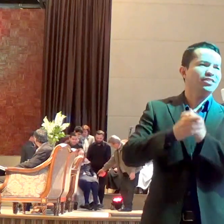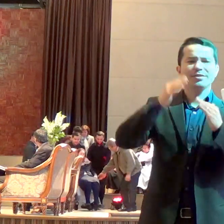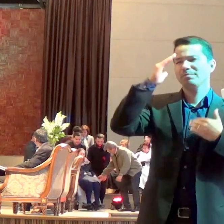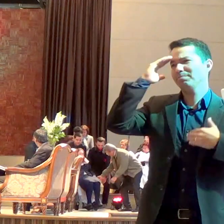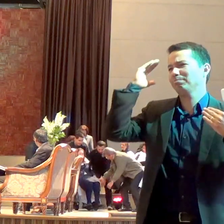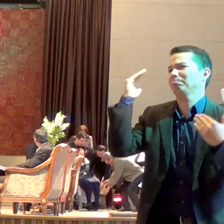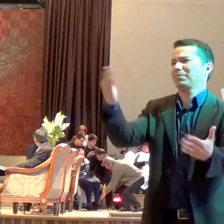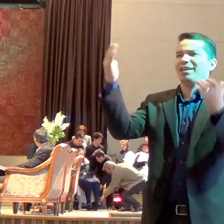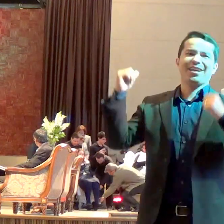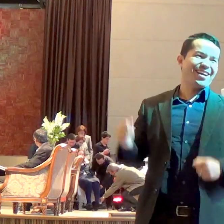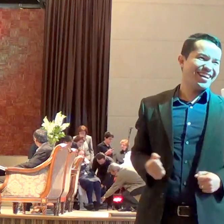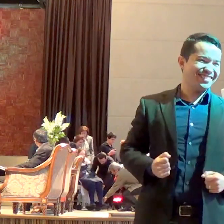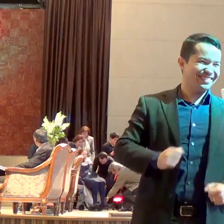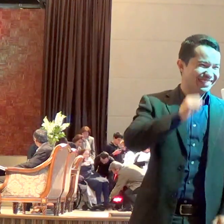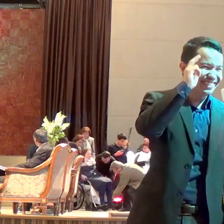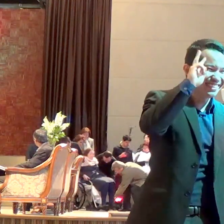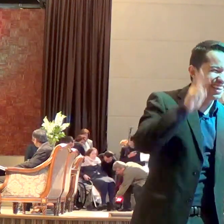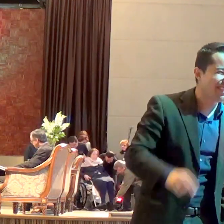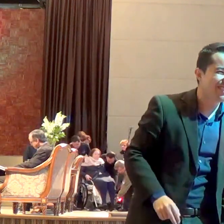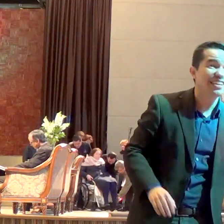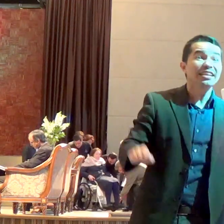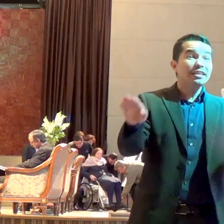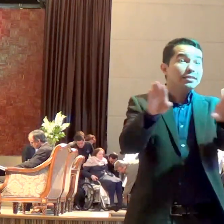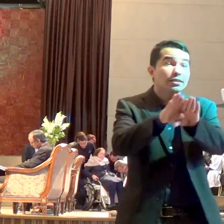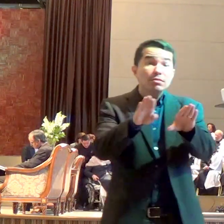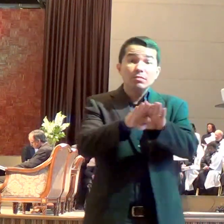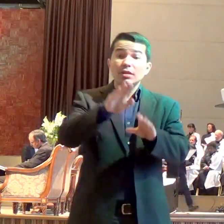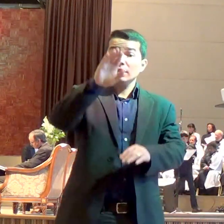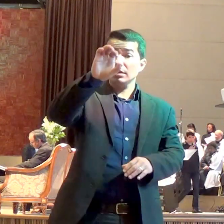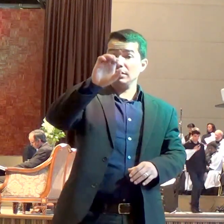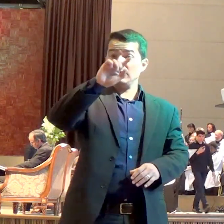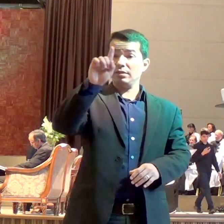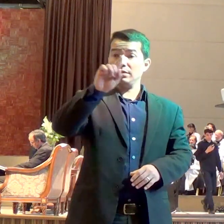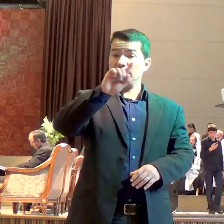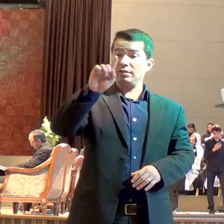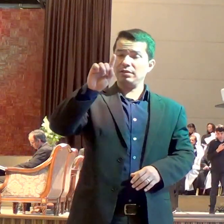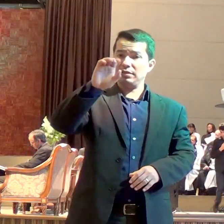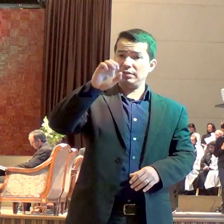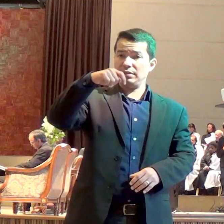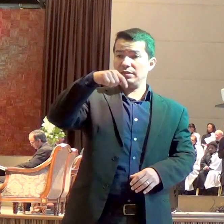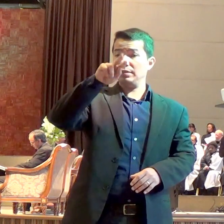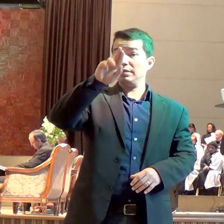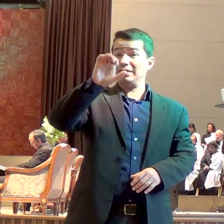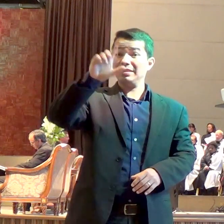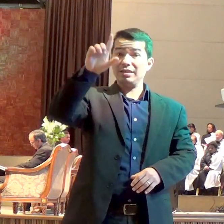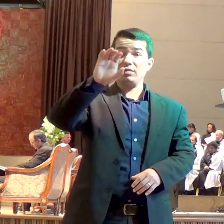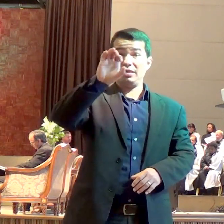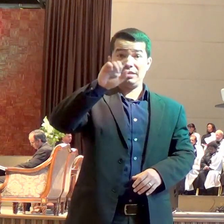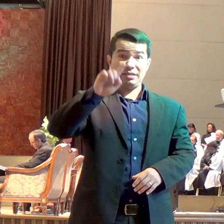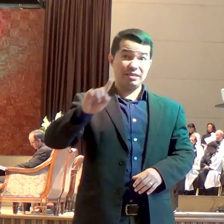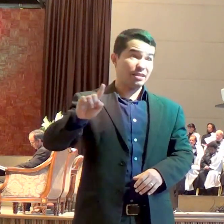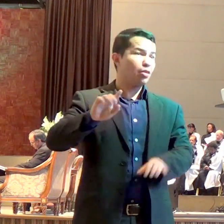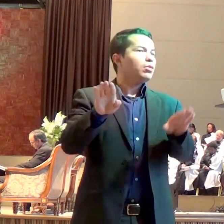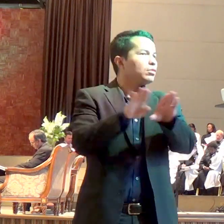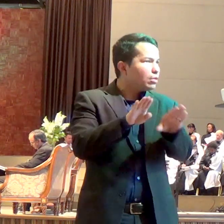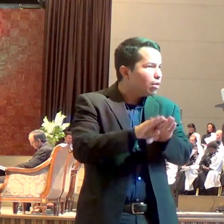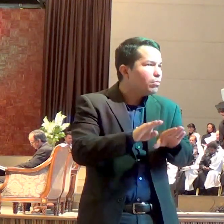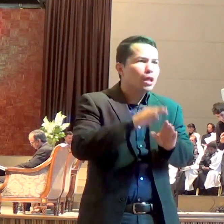Ezequiel, aconteceu a mesma coisa. O apóstolo João recebeu a visita de um anjo e